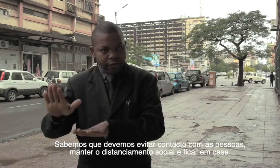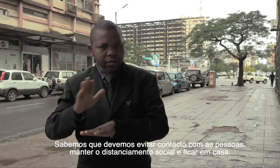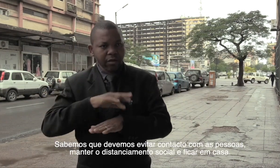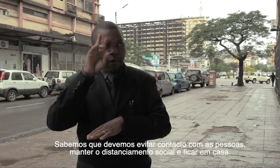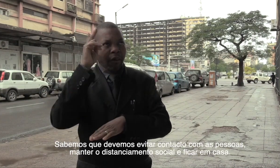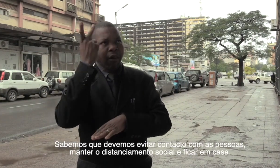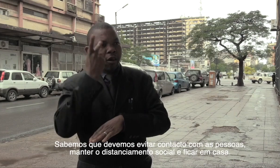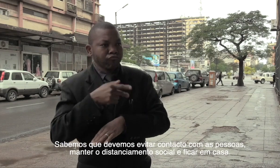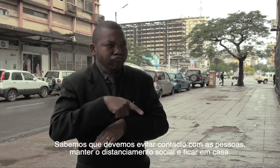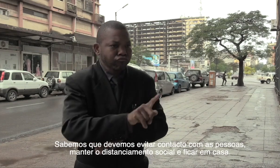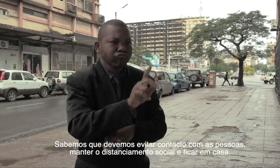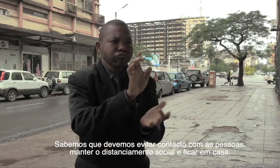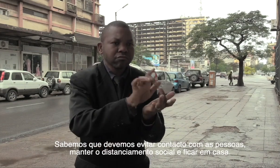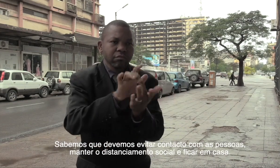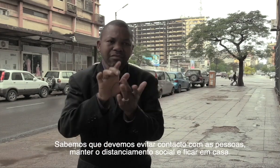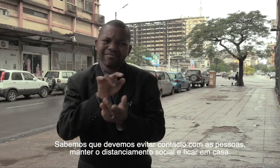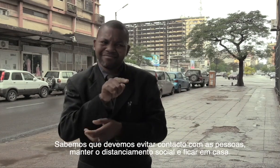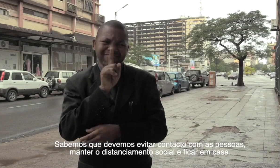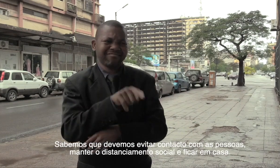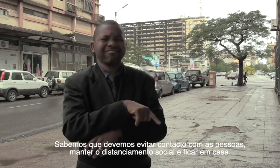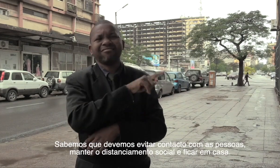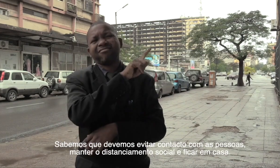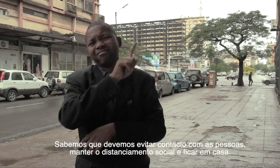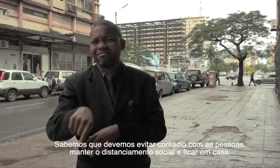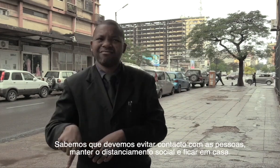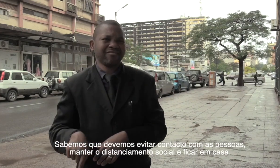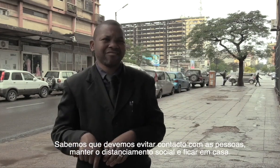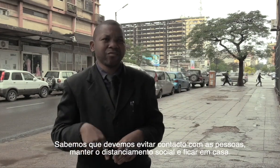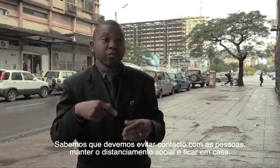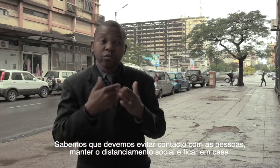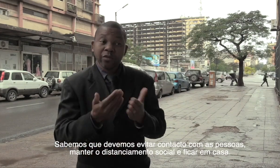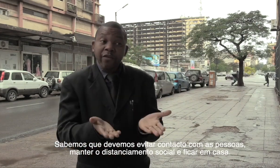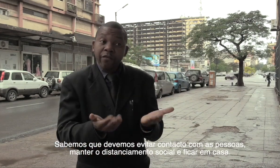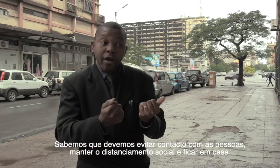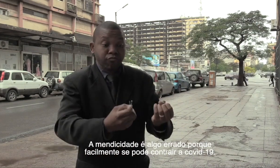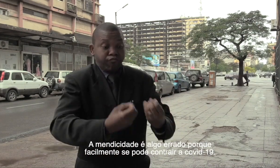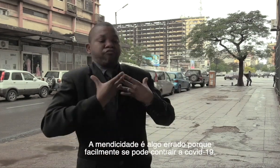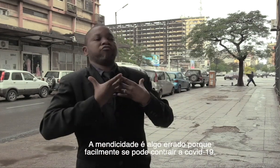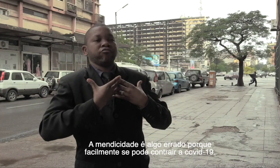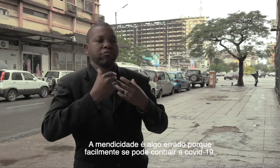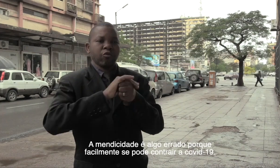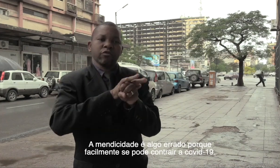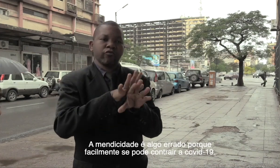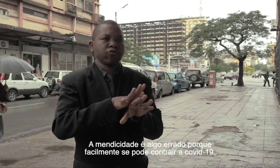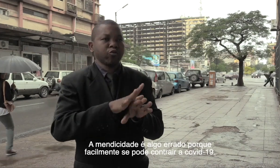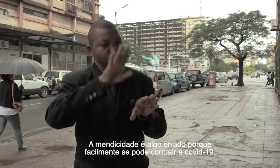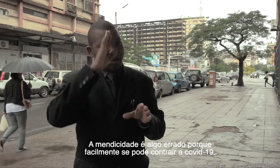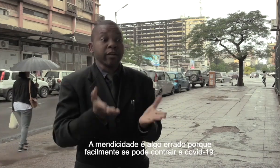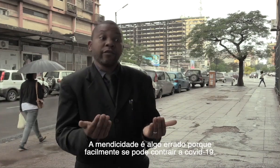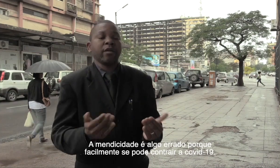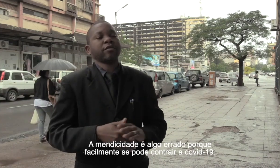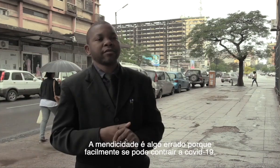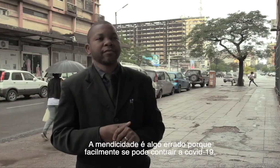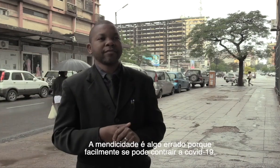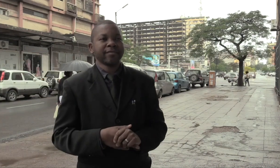pessoas. Devemos ter distanciamento social e ficar em casa e não sair para fazer a mendicidade. Isso é algo errado, porque facilmente pode